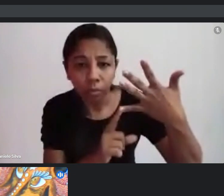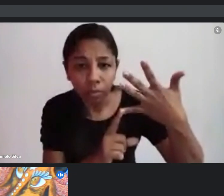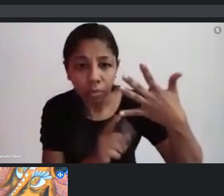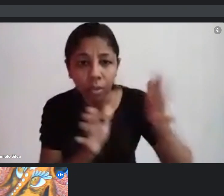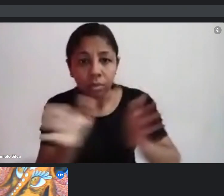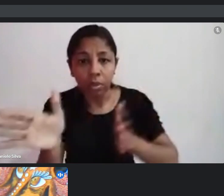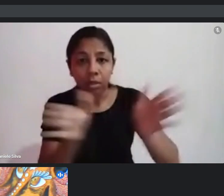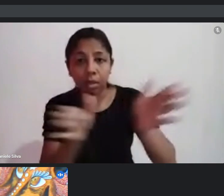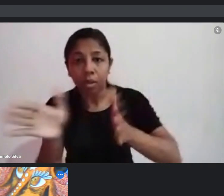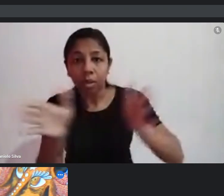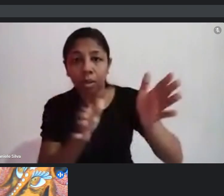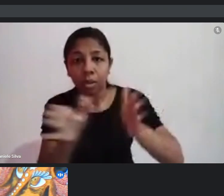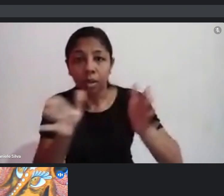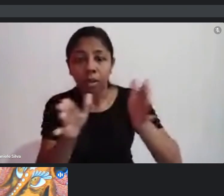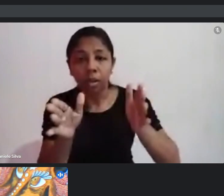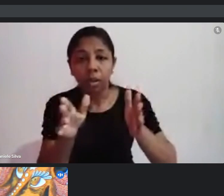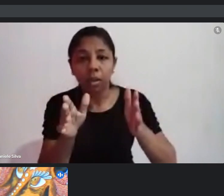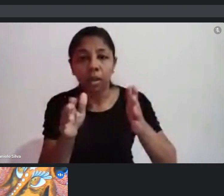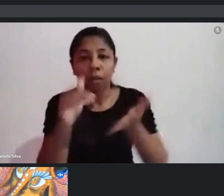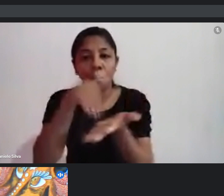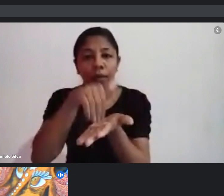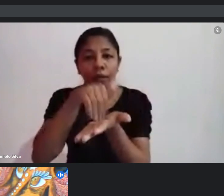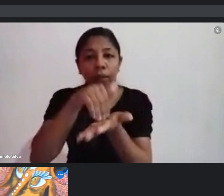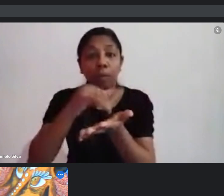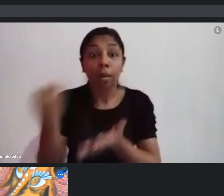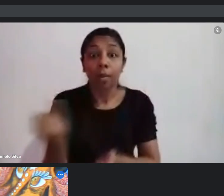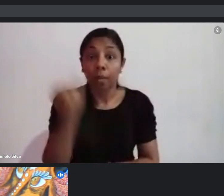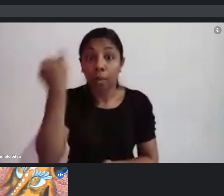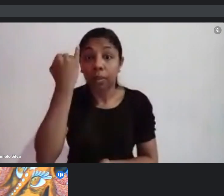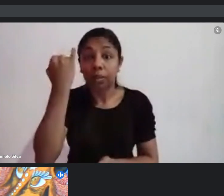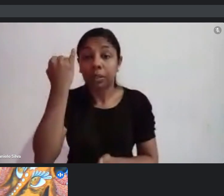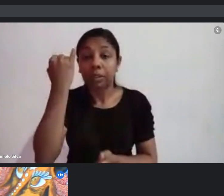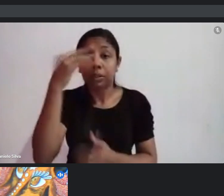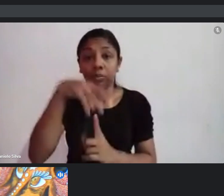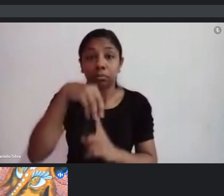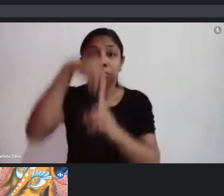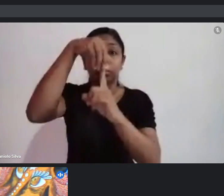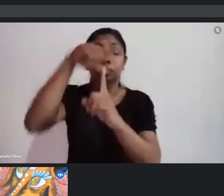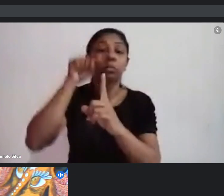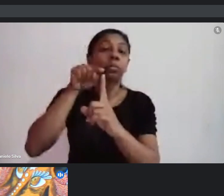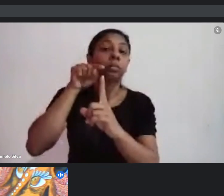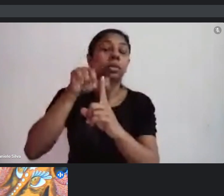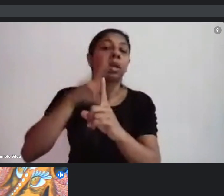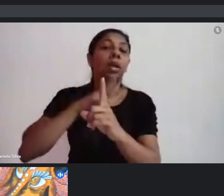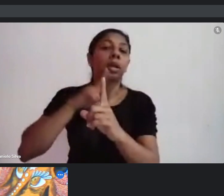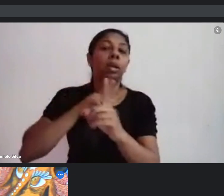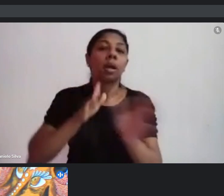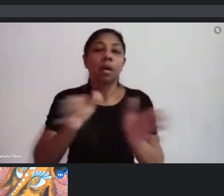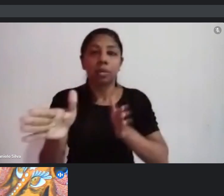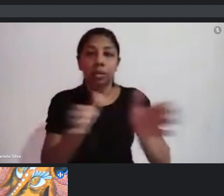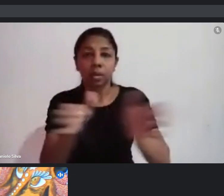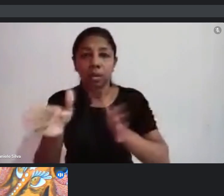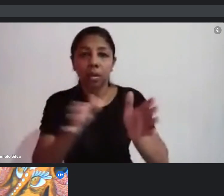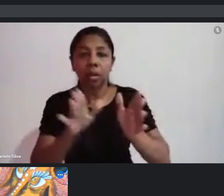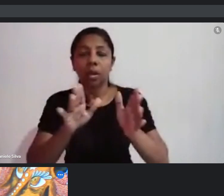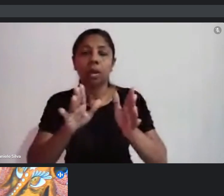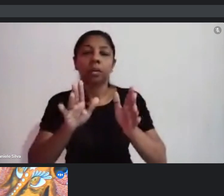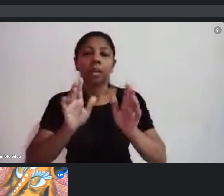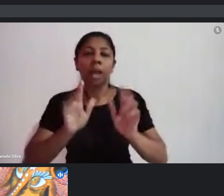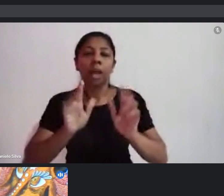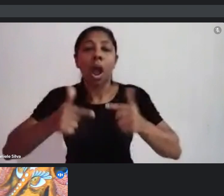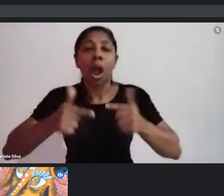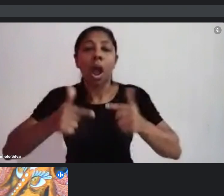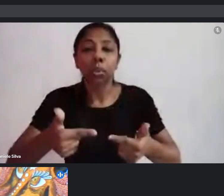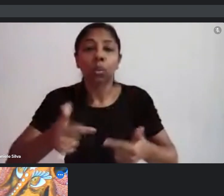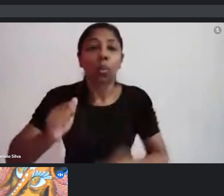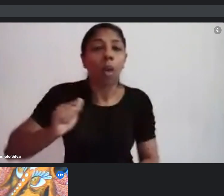é a acessibilidade aptitudinal, que é sempre importante a gente destacar. Quando a gente tem uma acessibilidade aptitudinal, quer dizer que a gente